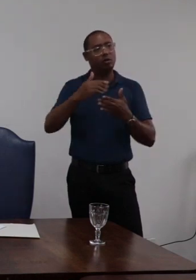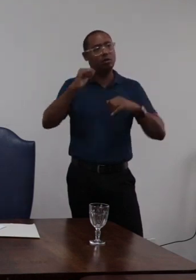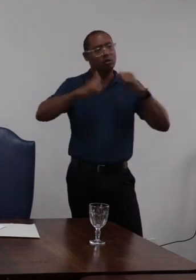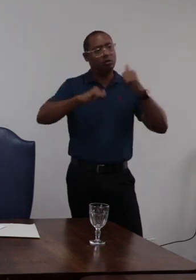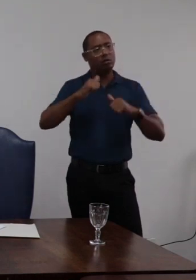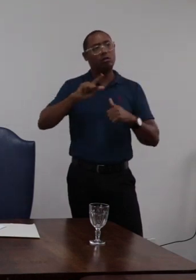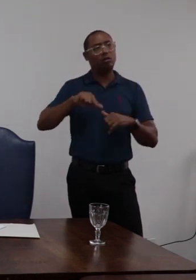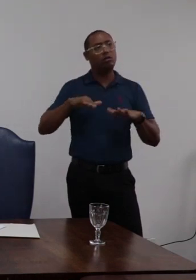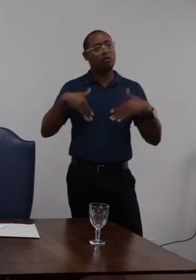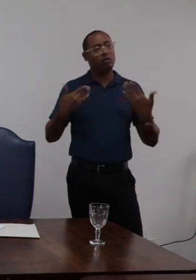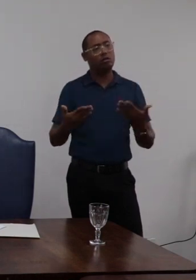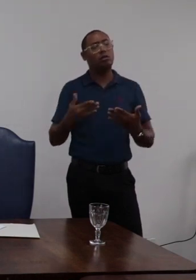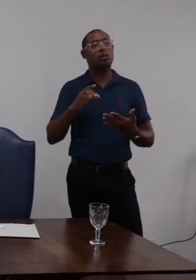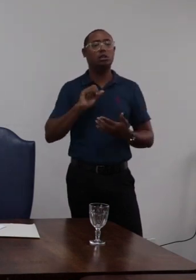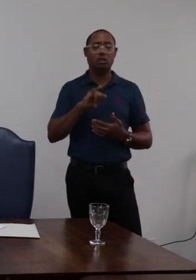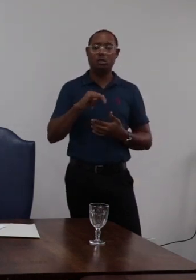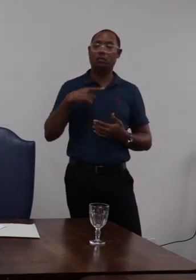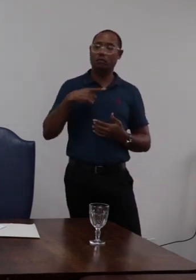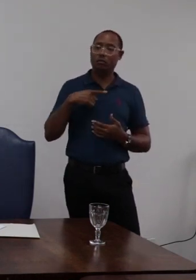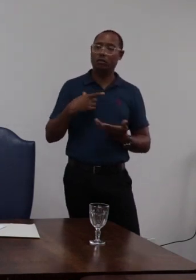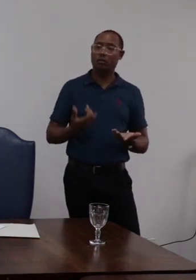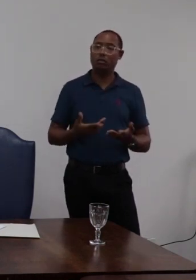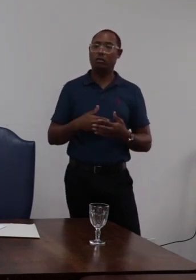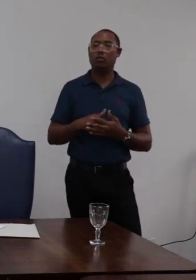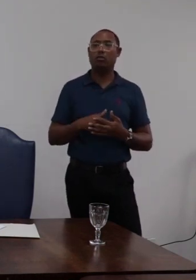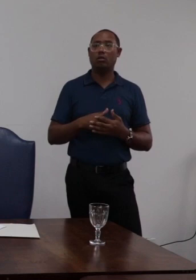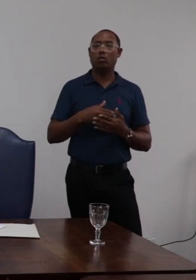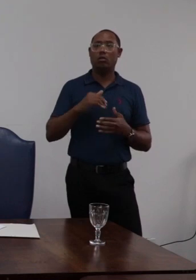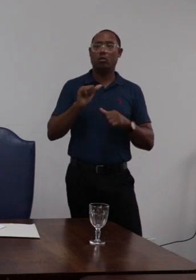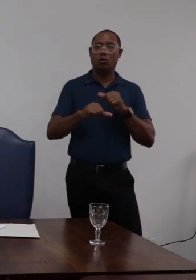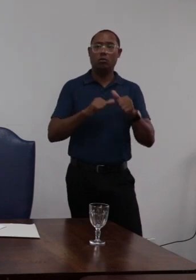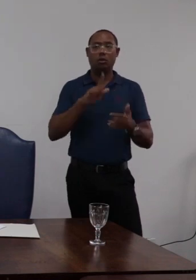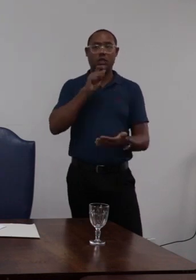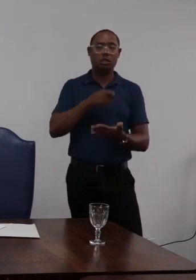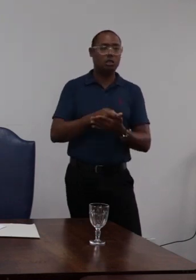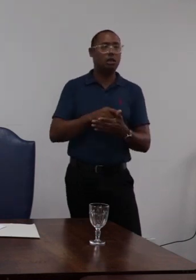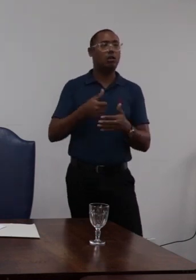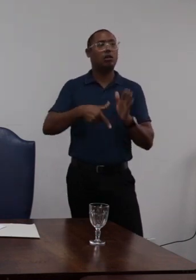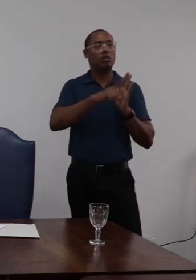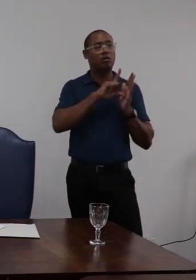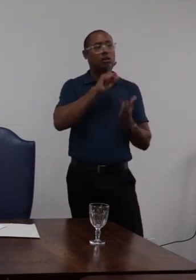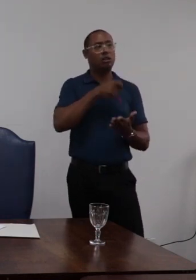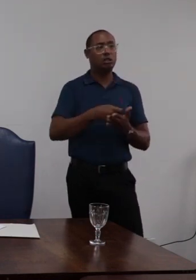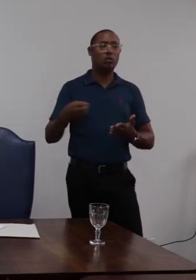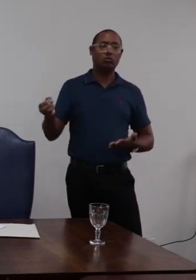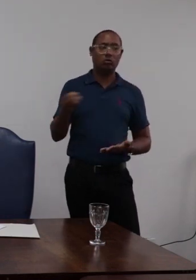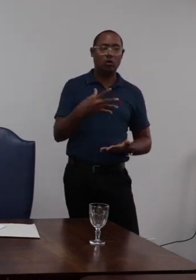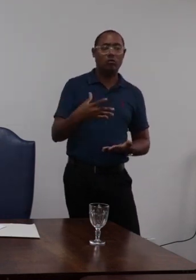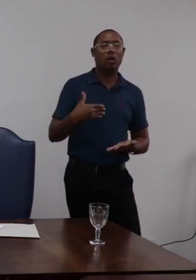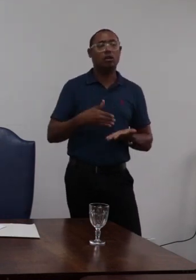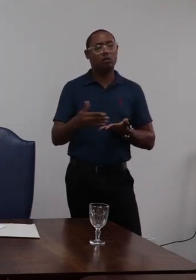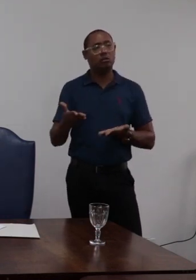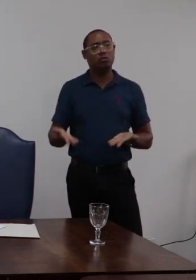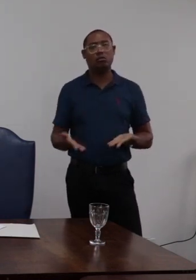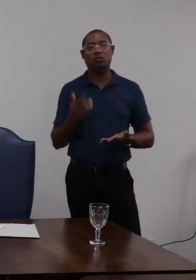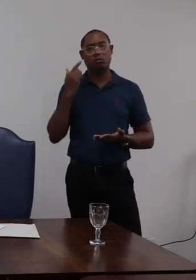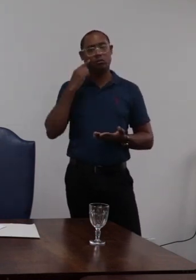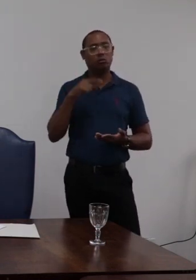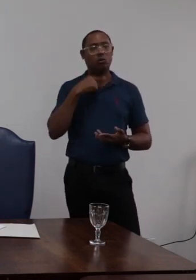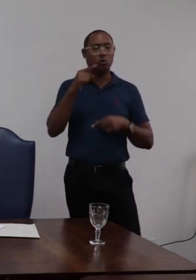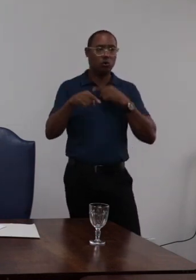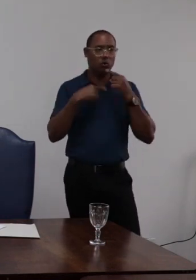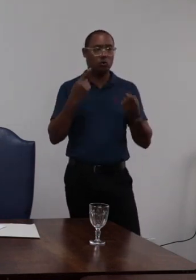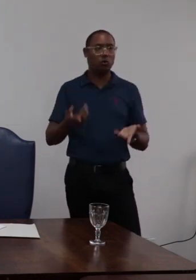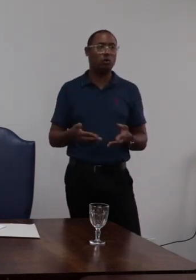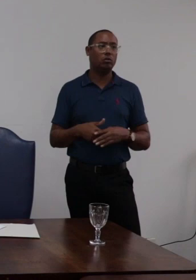talvez dessa forma se fosse ficado ou ratificar a decisão anterior ou ter uma nova decisão não consigo entender a